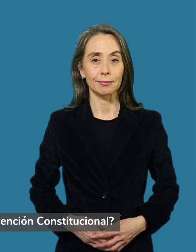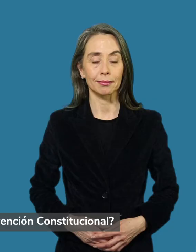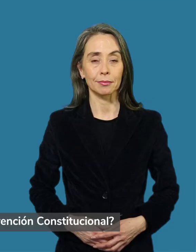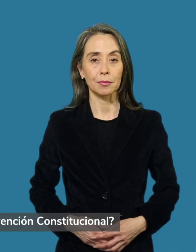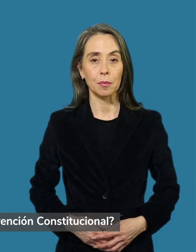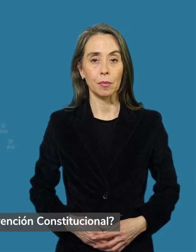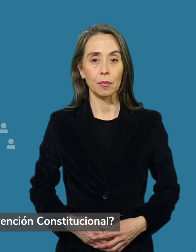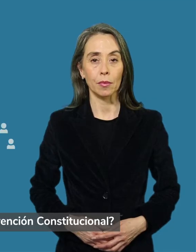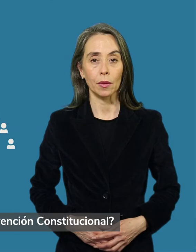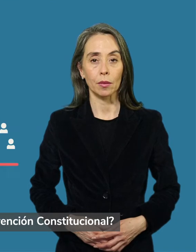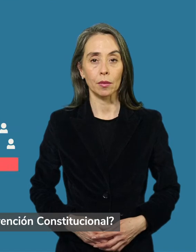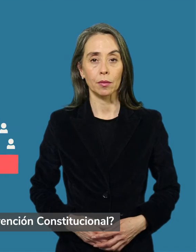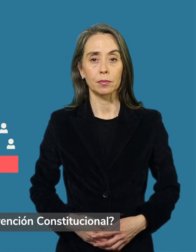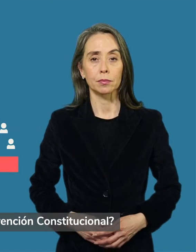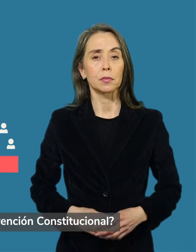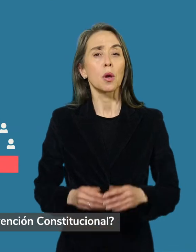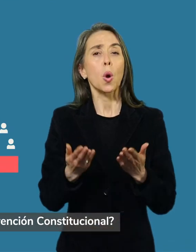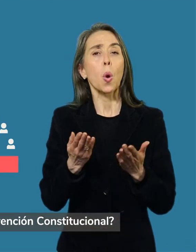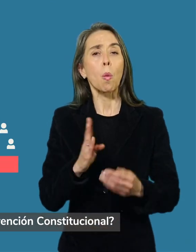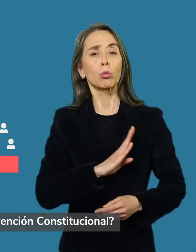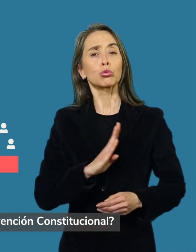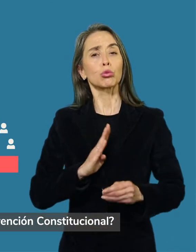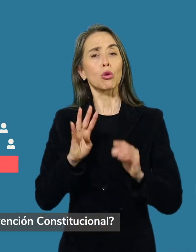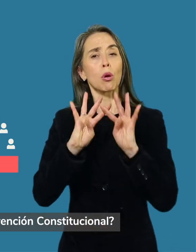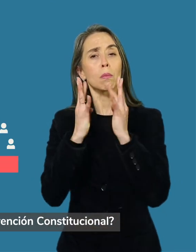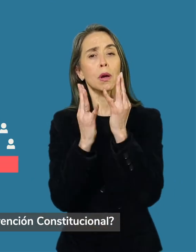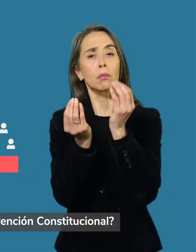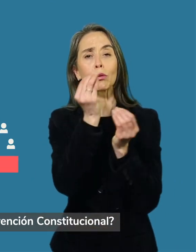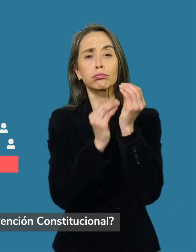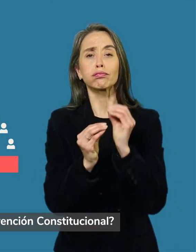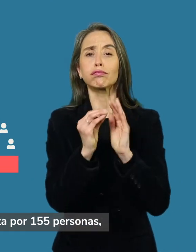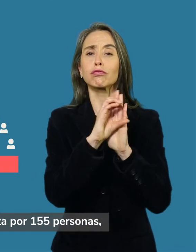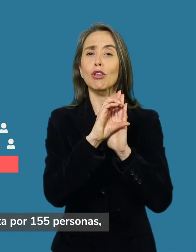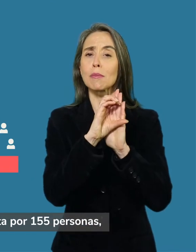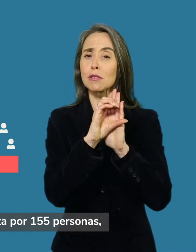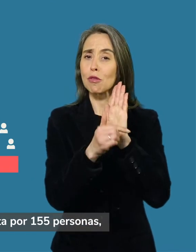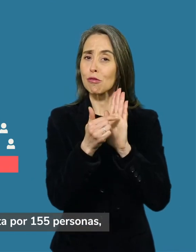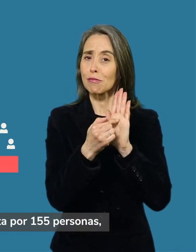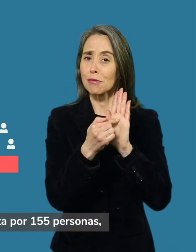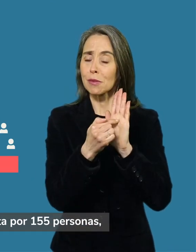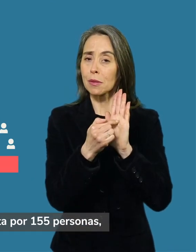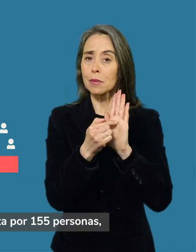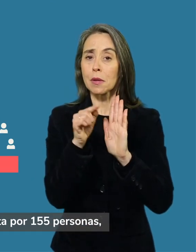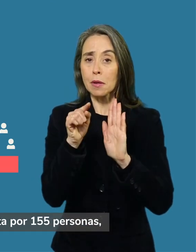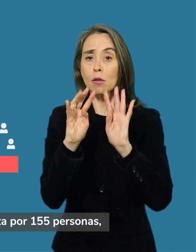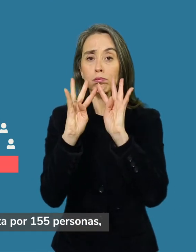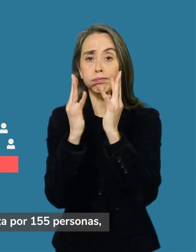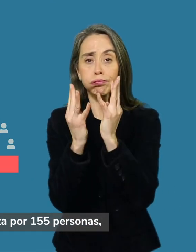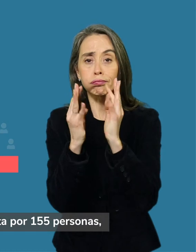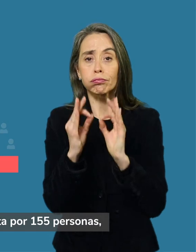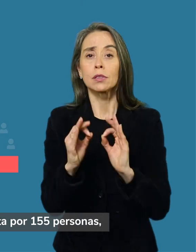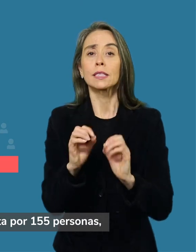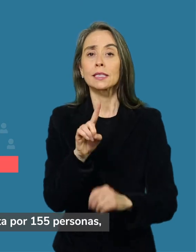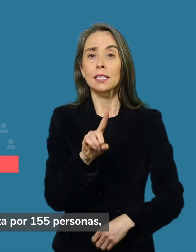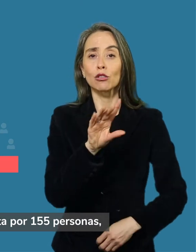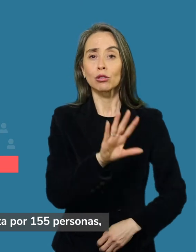¿Cómo está conformada la Convención Constitucional? La Convención está compuesta por 155 personas.